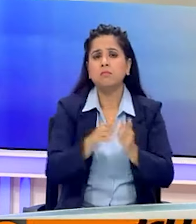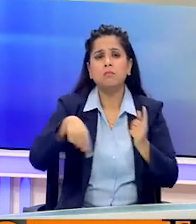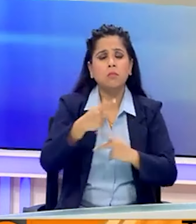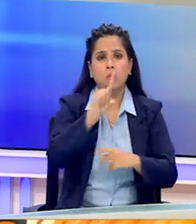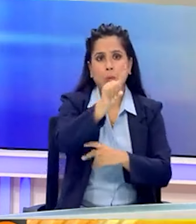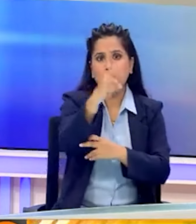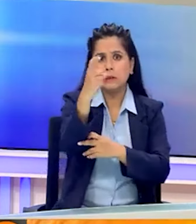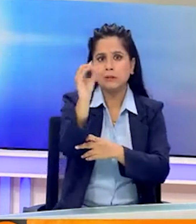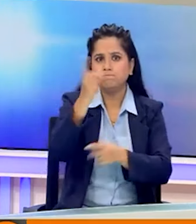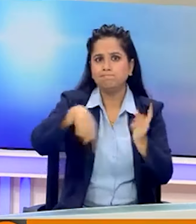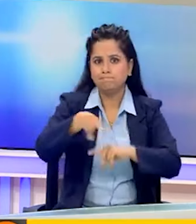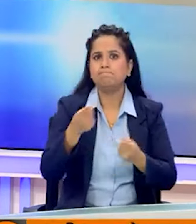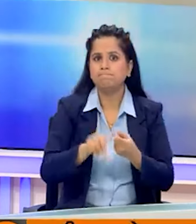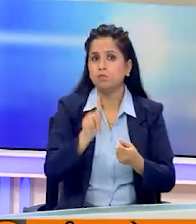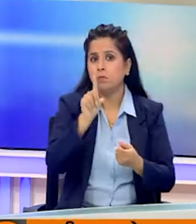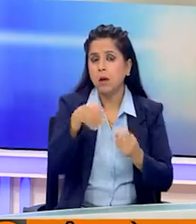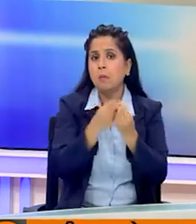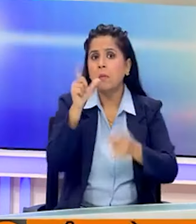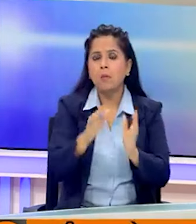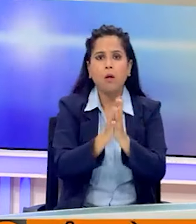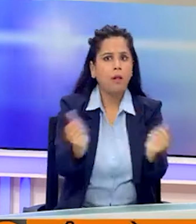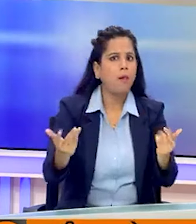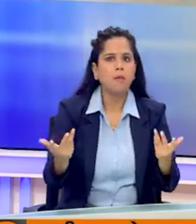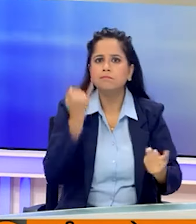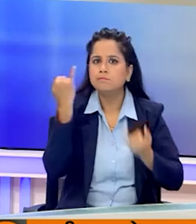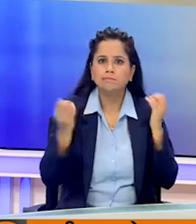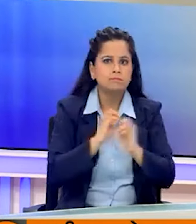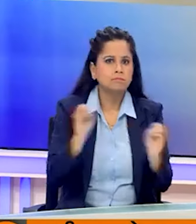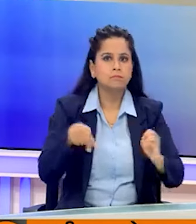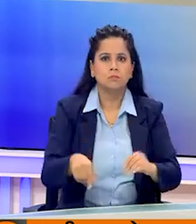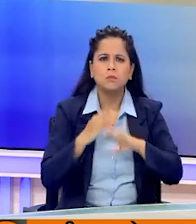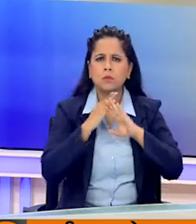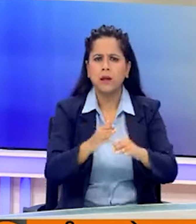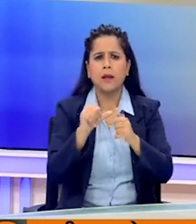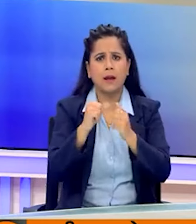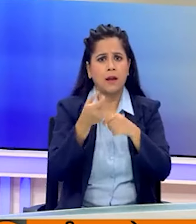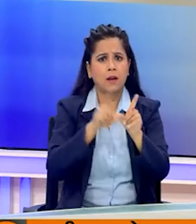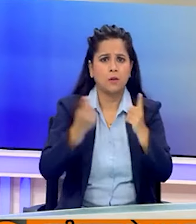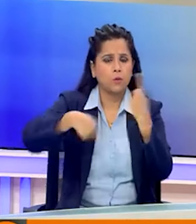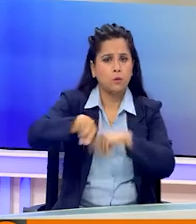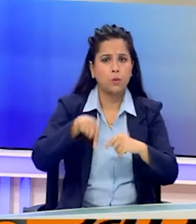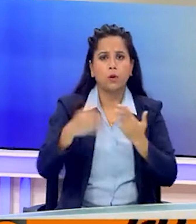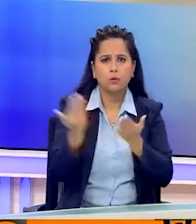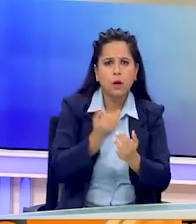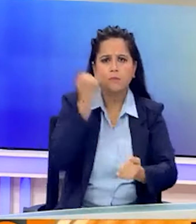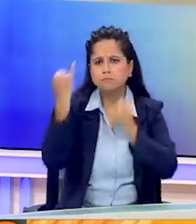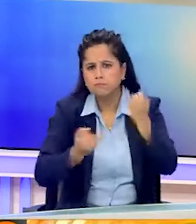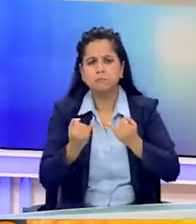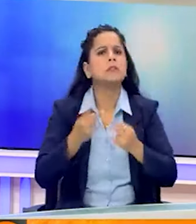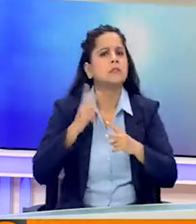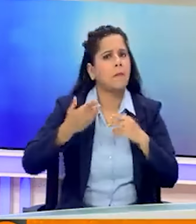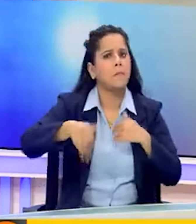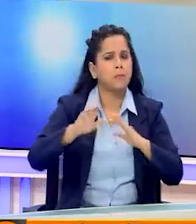117 हो चुकी है। जबकि कई लोग लापता हैं। सभी सुरक्ष एजंसियों की मदद से खोज एवं बचाव अभियान जारी है।